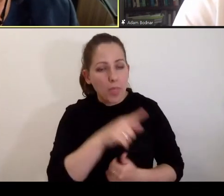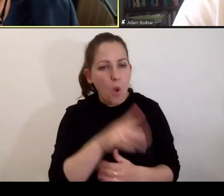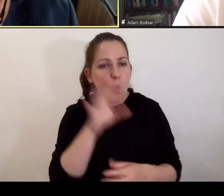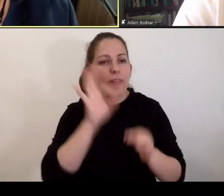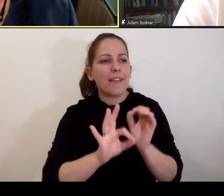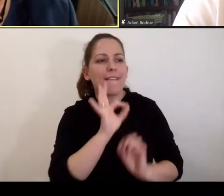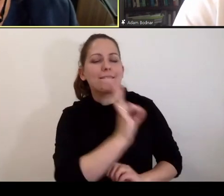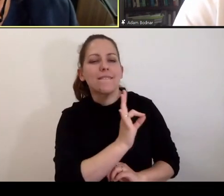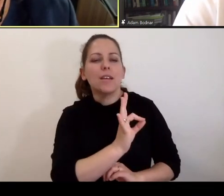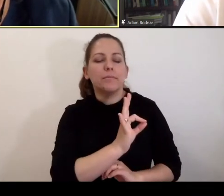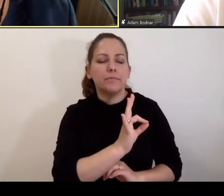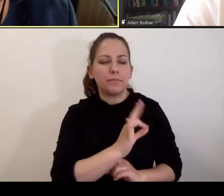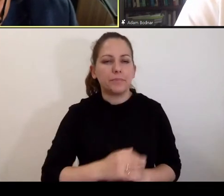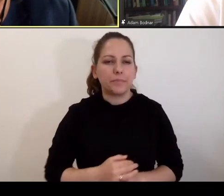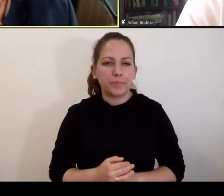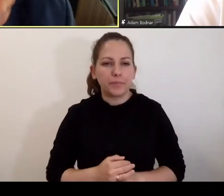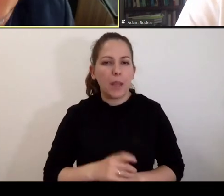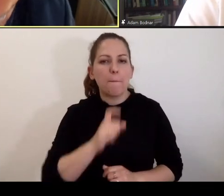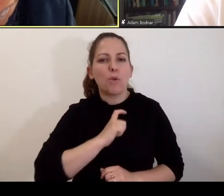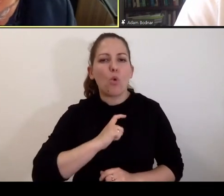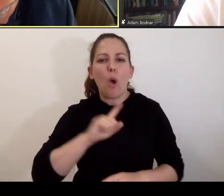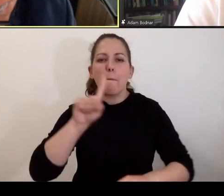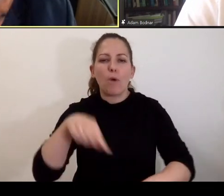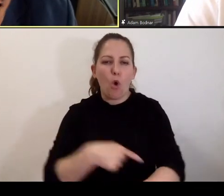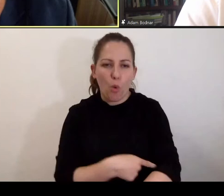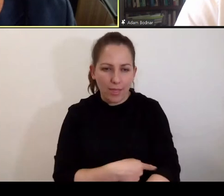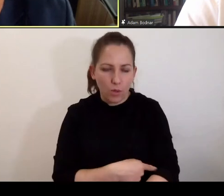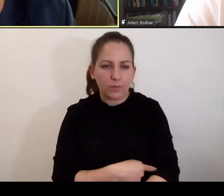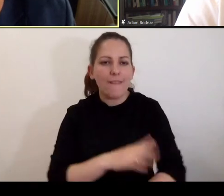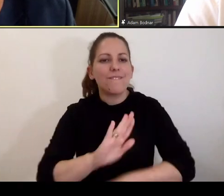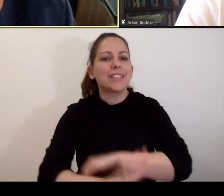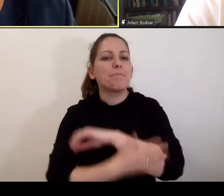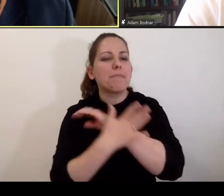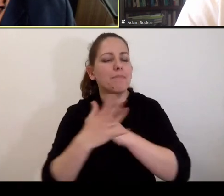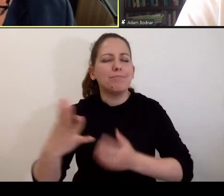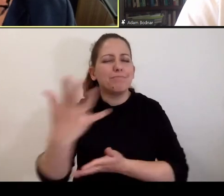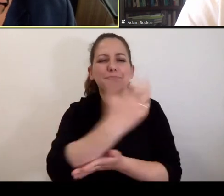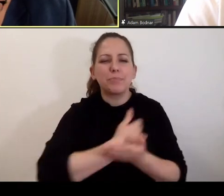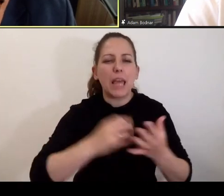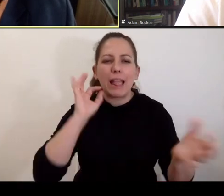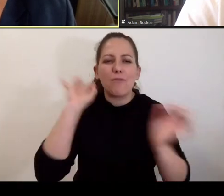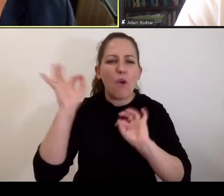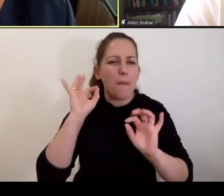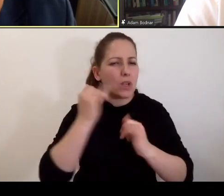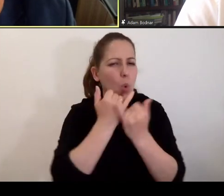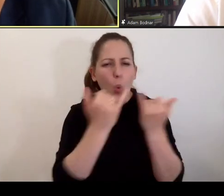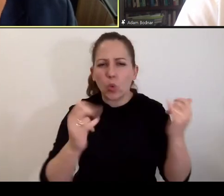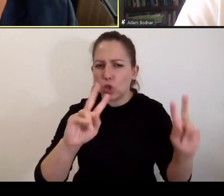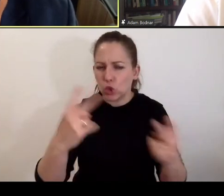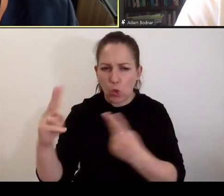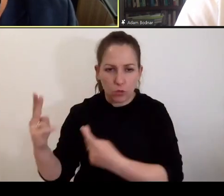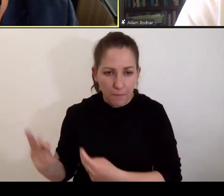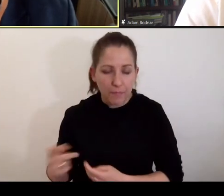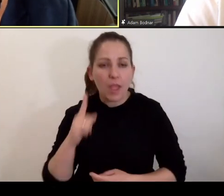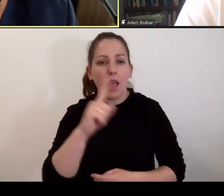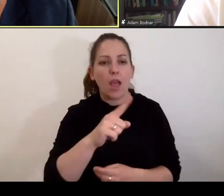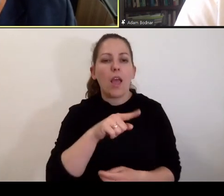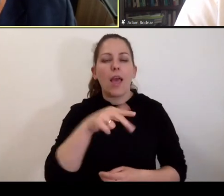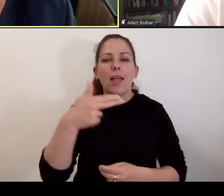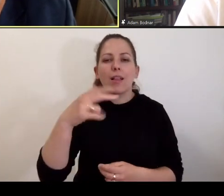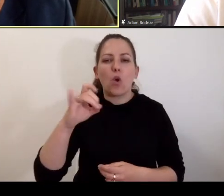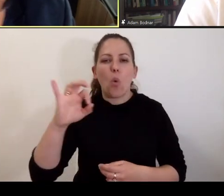jego biuro prokuratorskie, zbiera informacje z różnych źródeł i w tym przede wszystkim od NGOs,